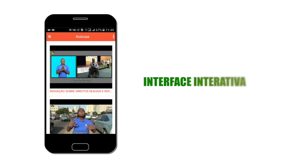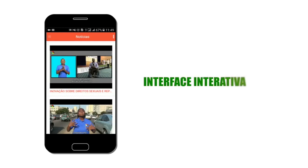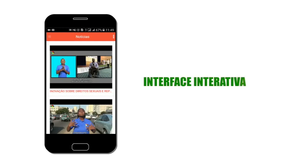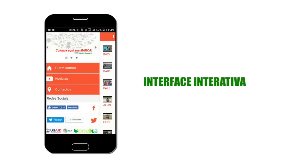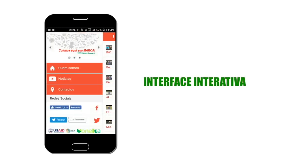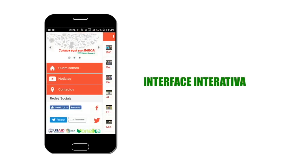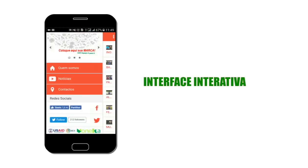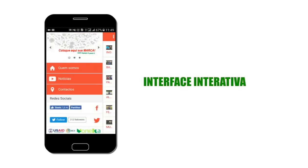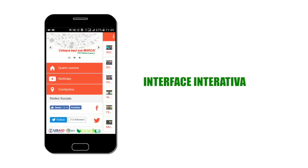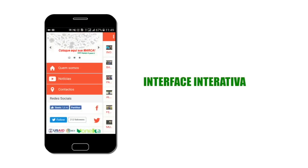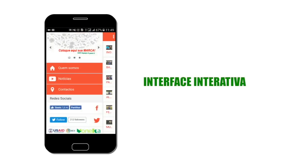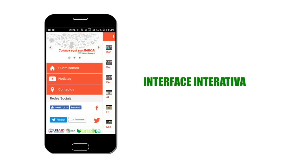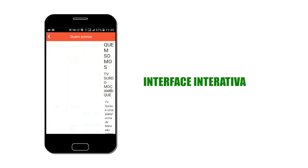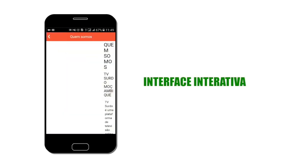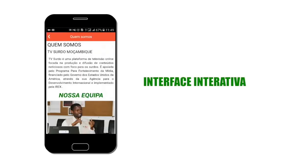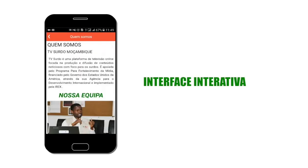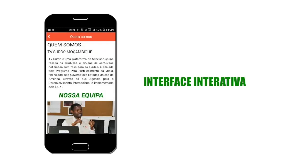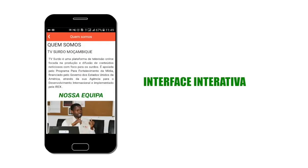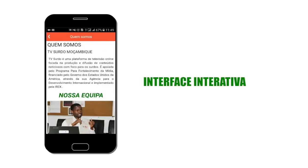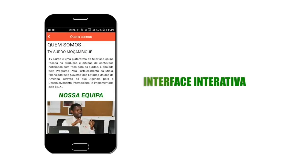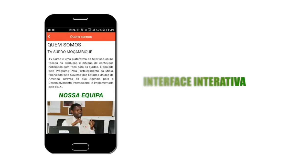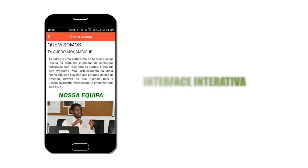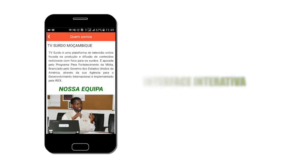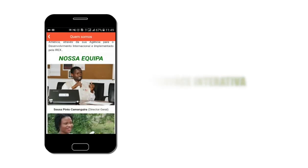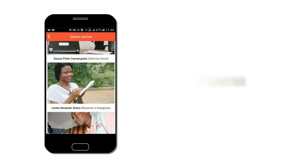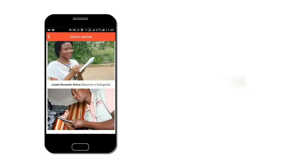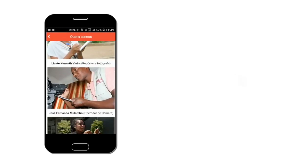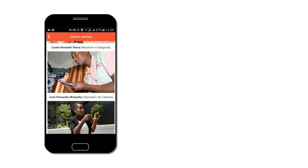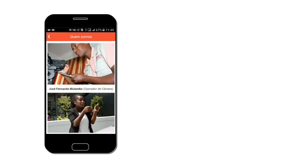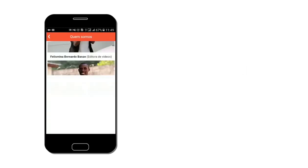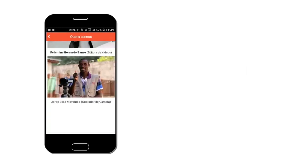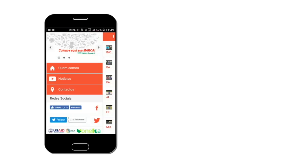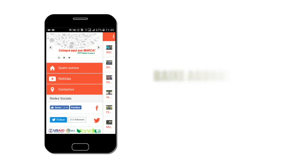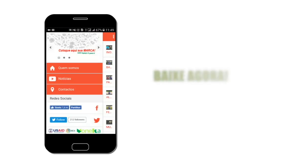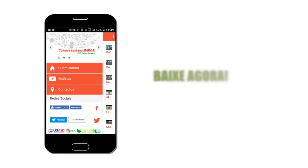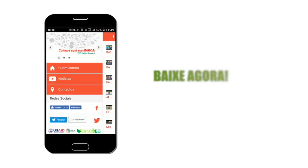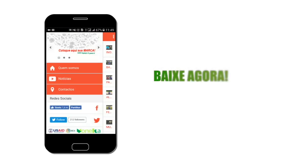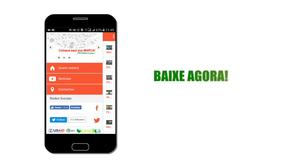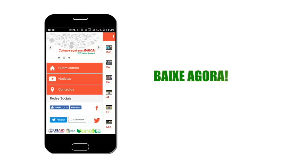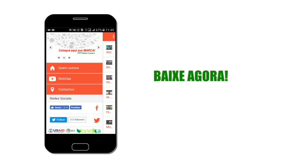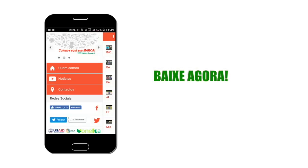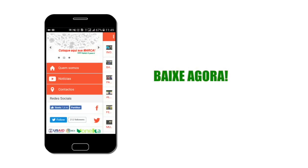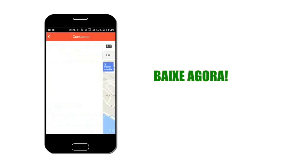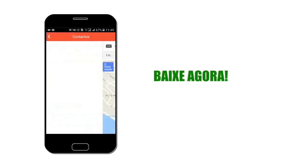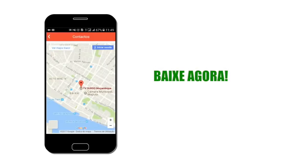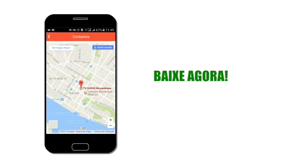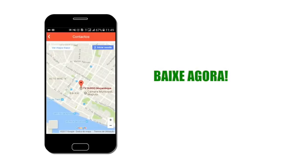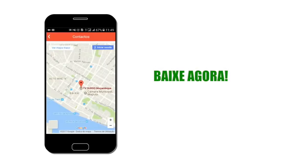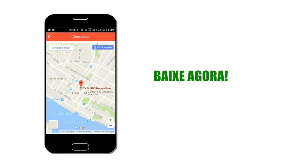possui uma interface bastante interativa de que está à espera baixe agora TV Surdo